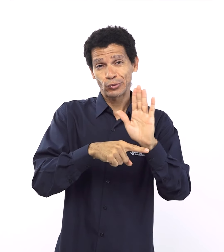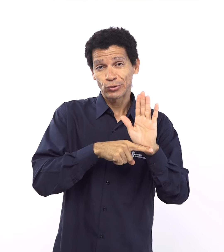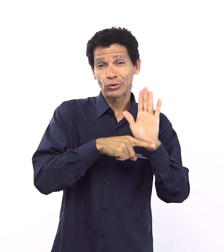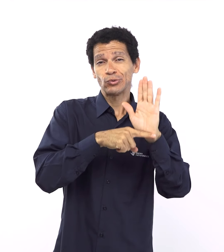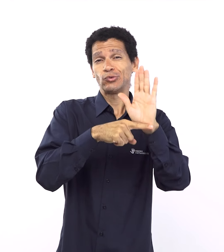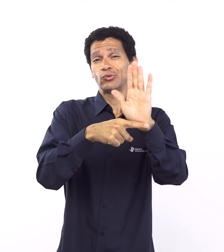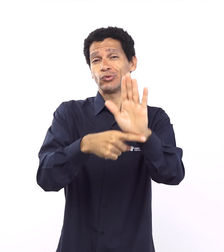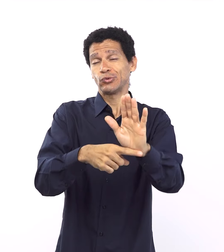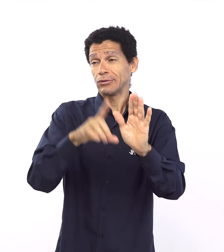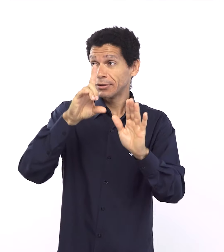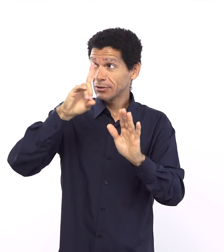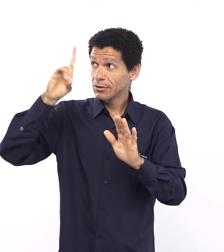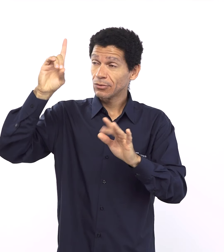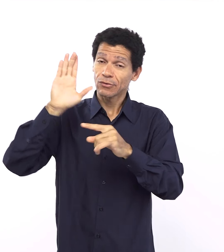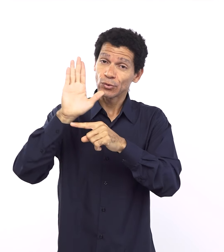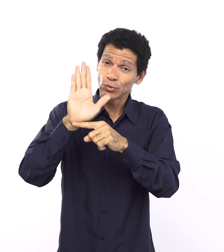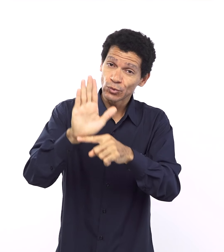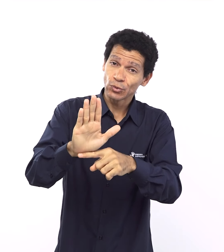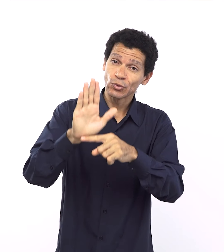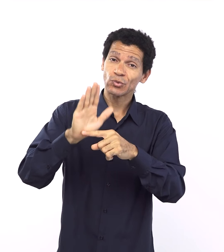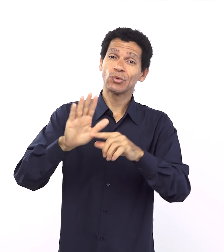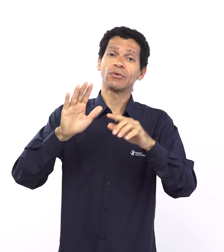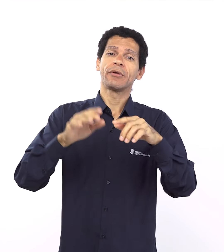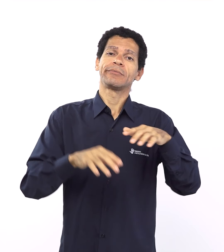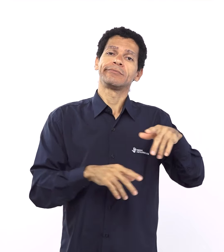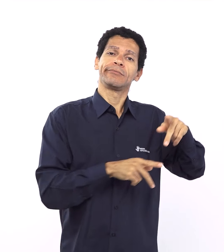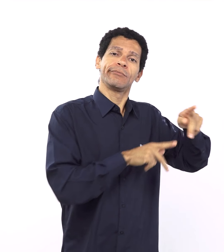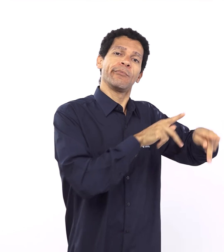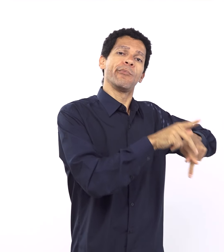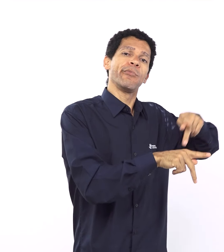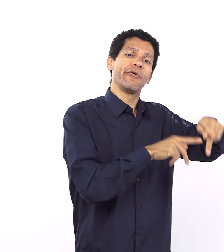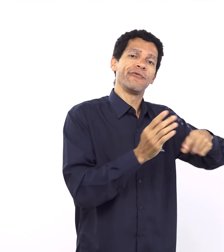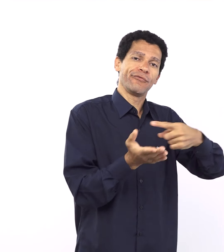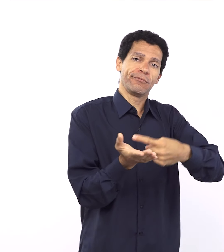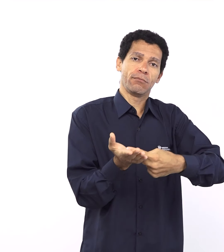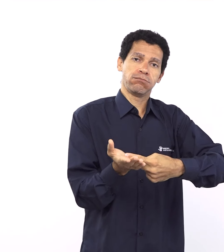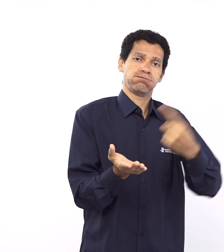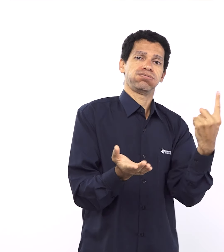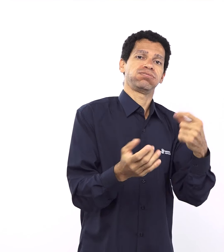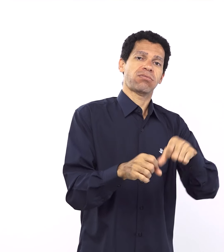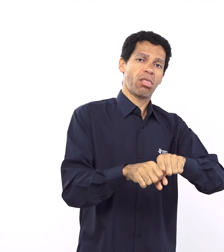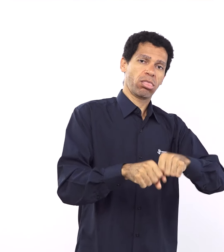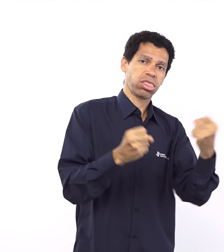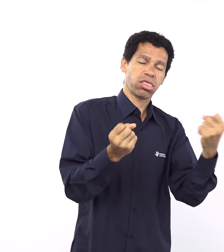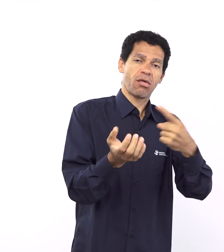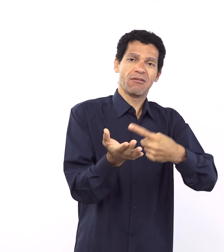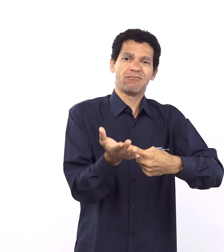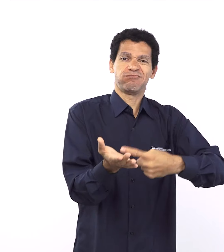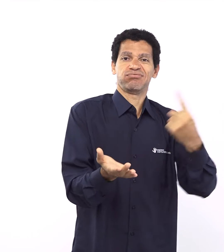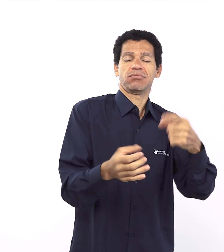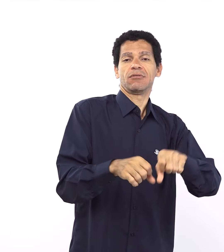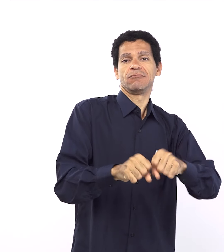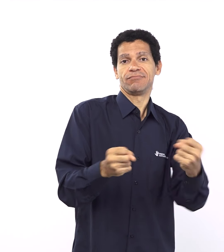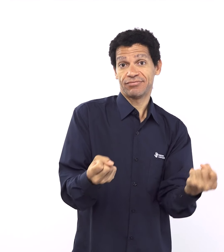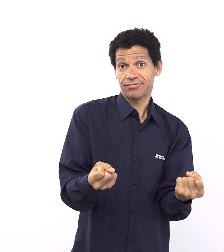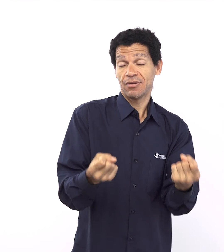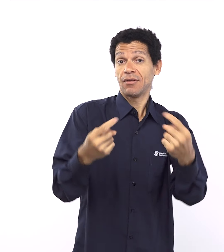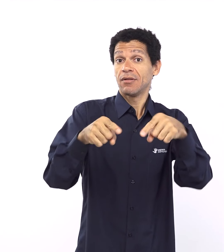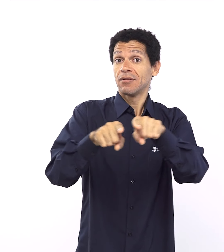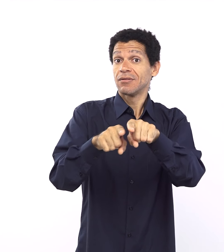Deus para que como o povo eles usufruíssem né dessa nova aliança também foi quebrado de novo né então